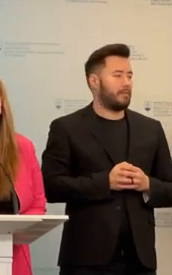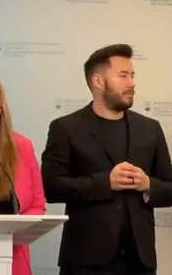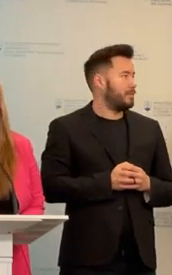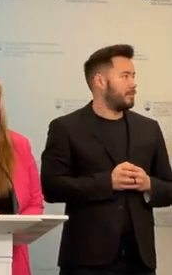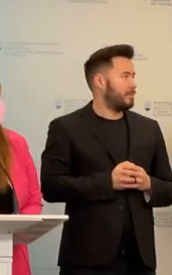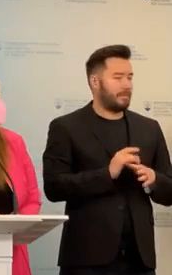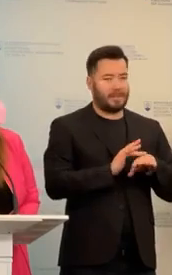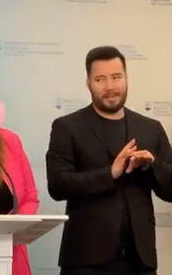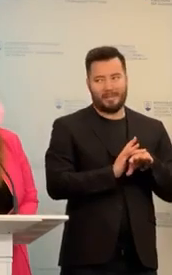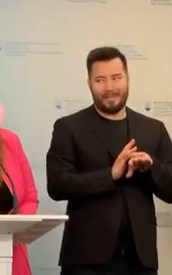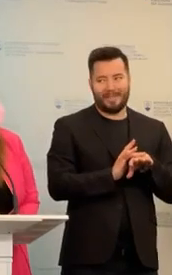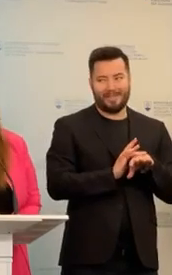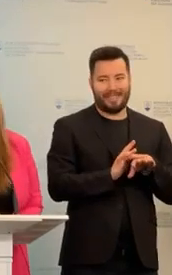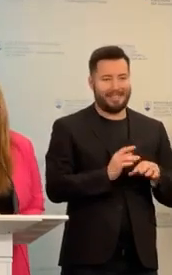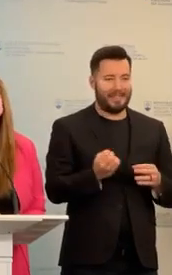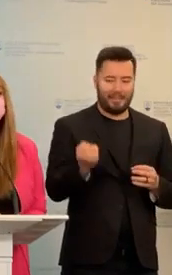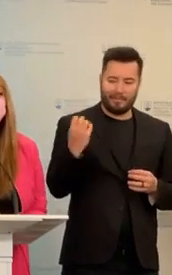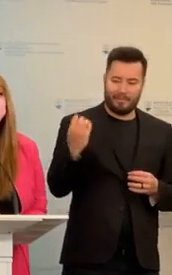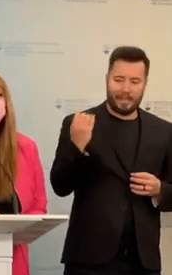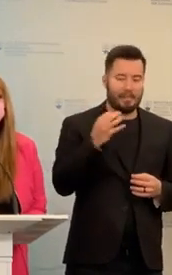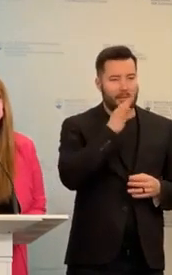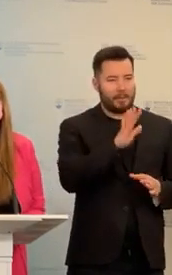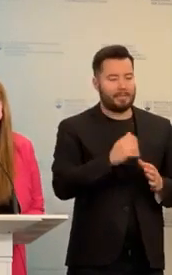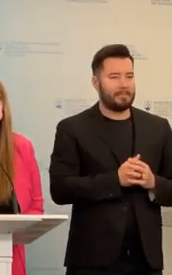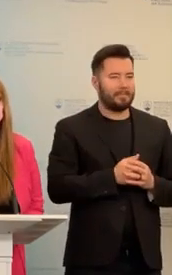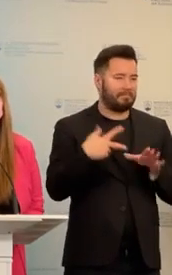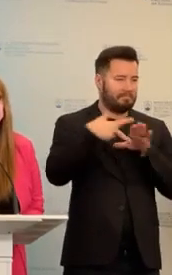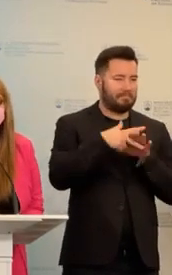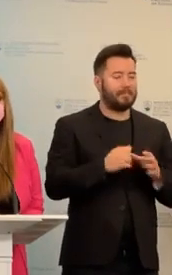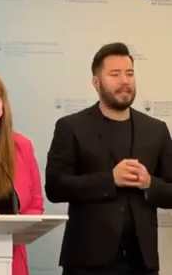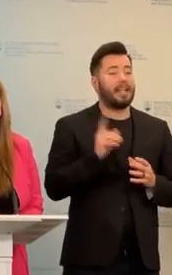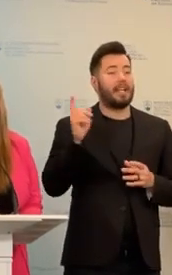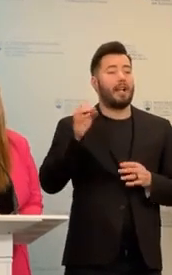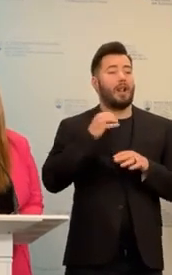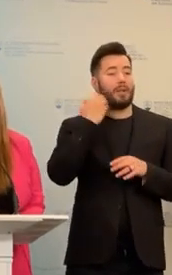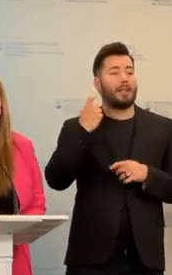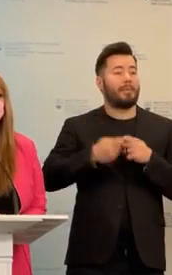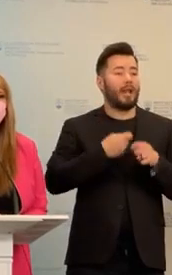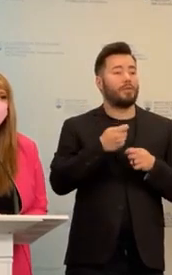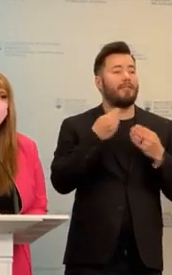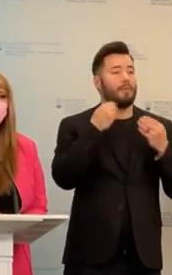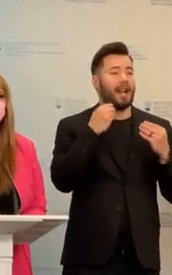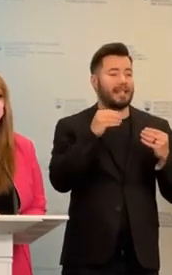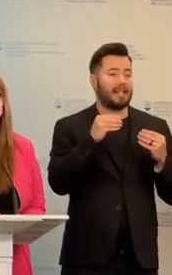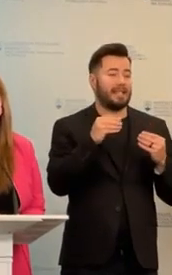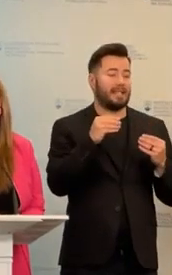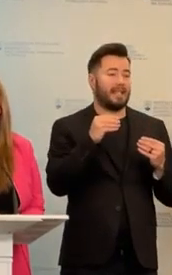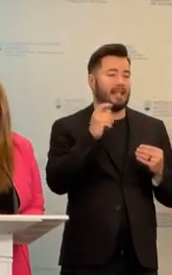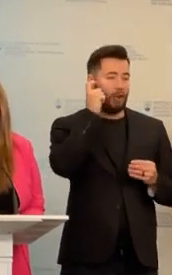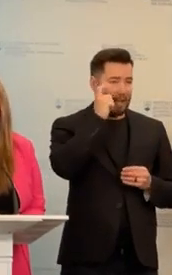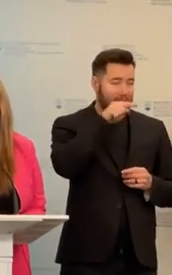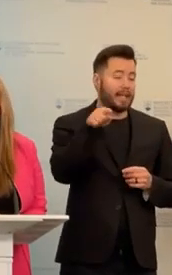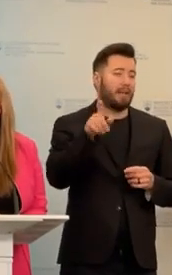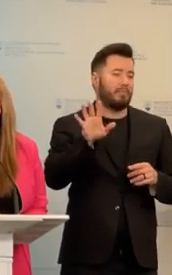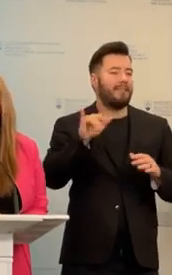A ľudia, máme to teraz zaujímavé. A sú to teda ľudia, ktorí pracujú v poradenských zradeniach a mnohí z nich majú samozrejme aj výtvig rámci